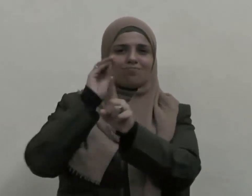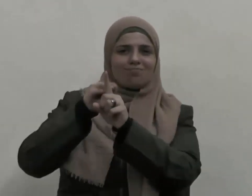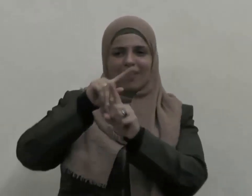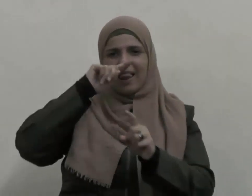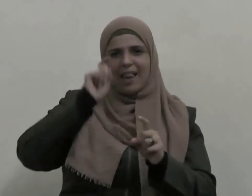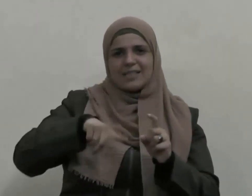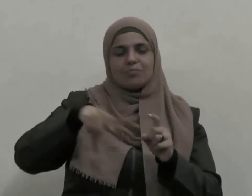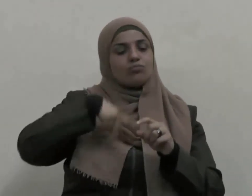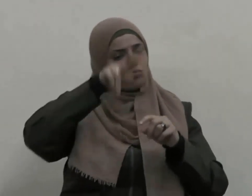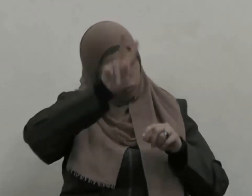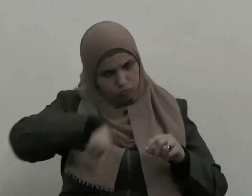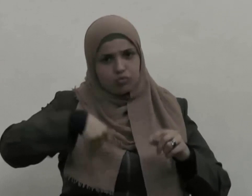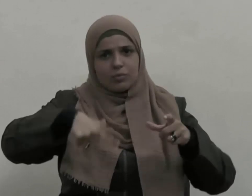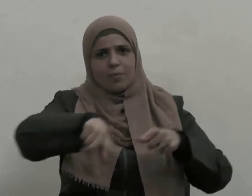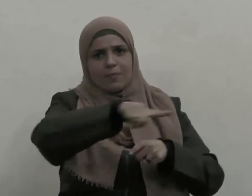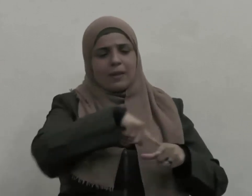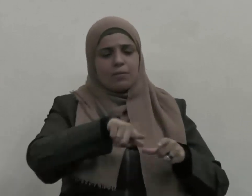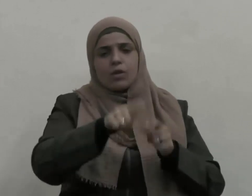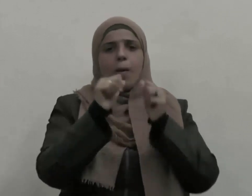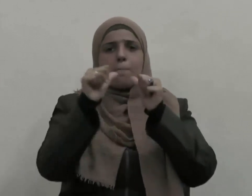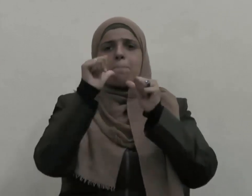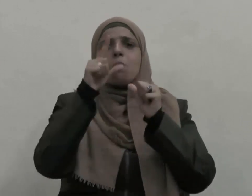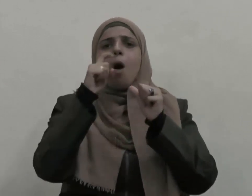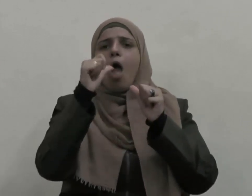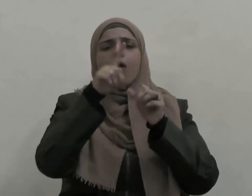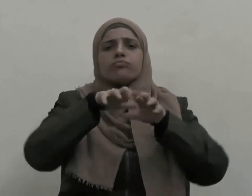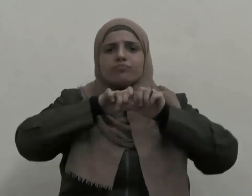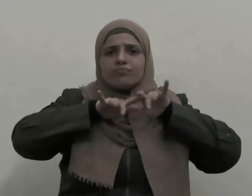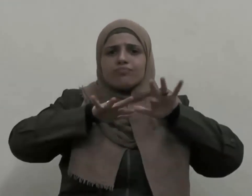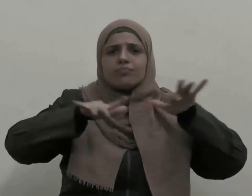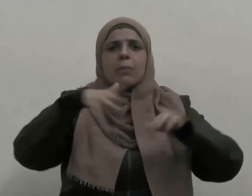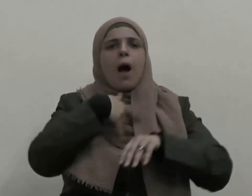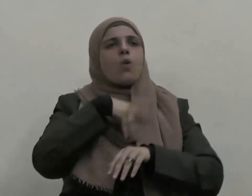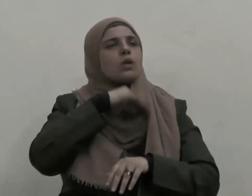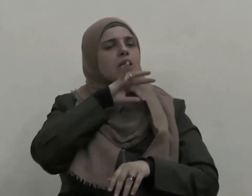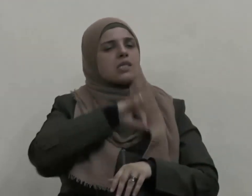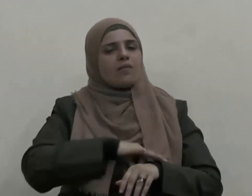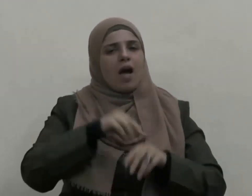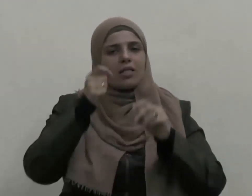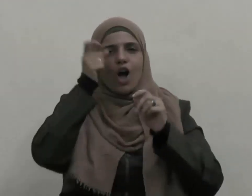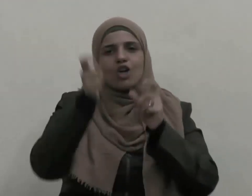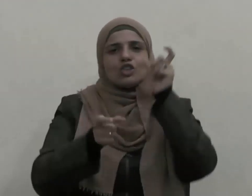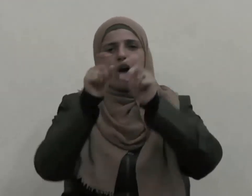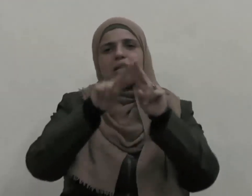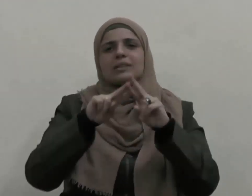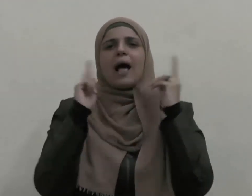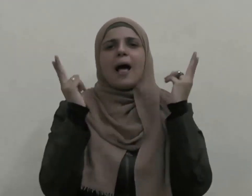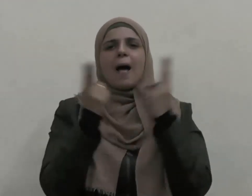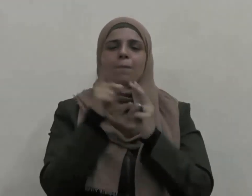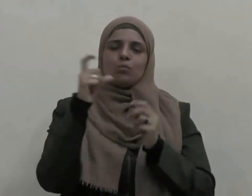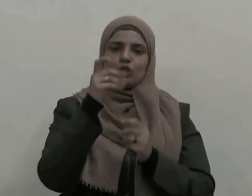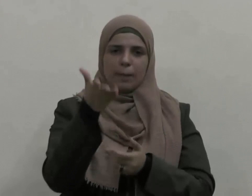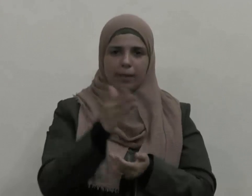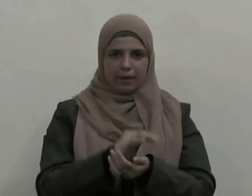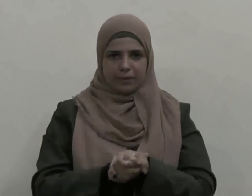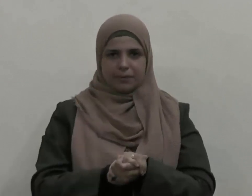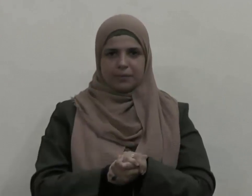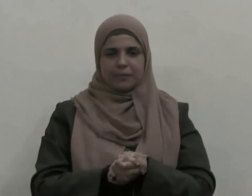وحرصا على المصلحة العامة للمسلمين وفي عهد